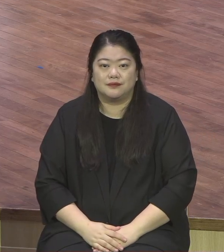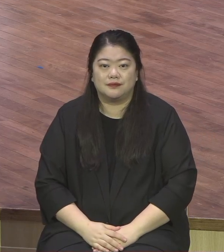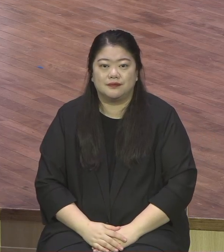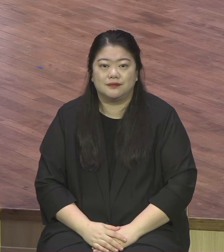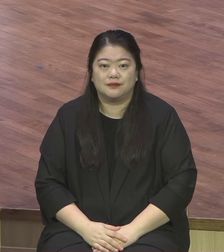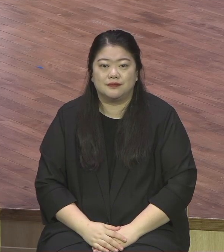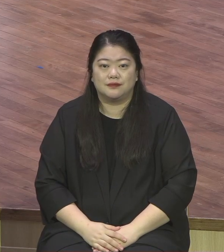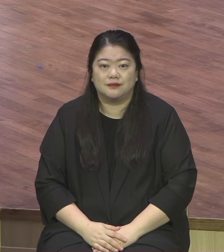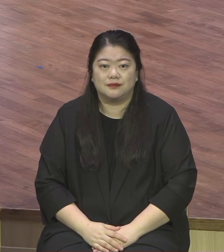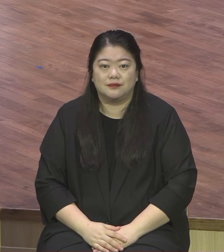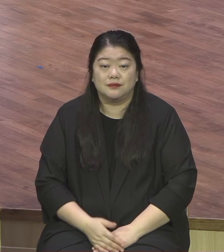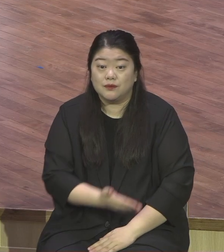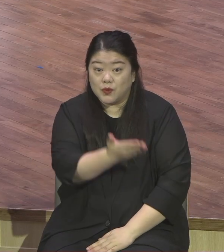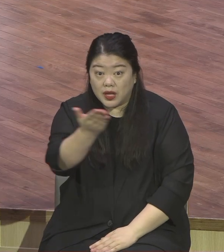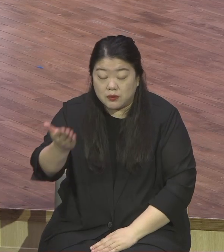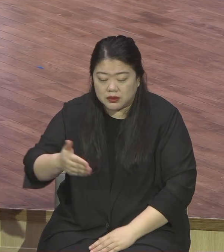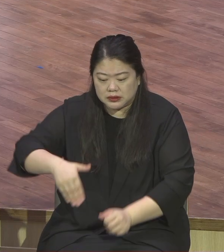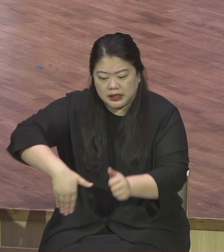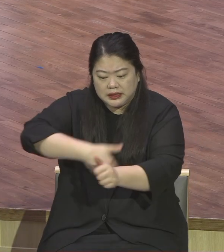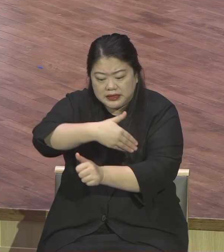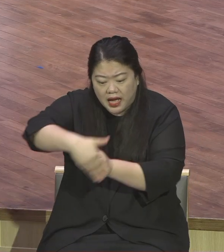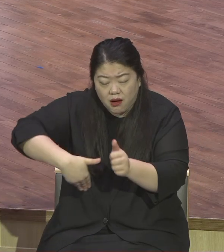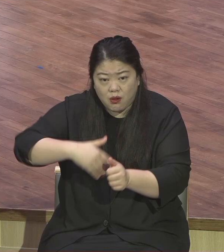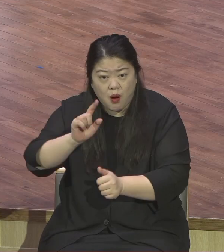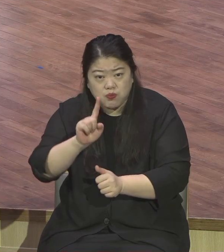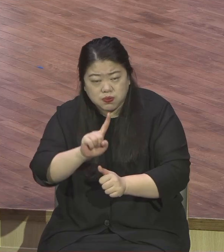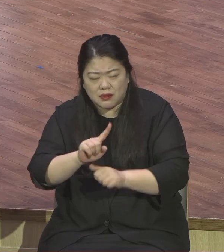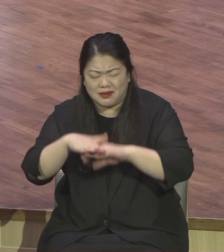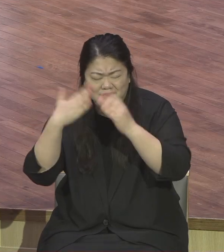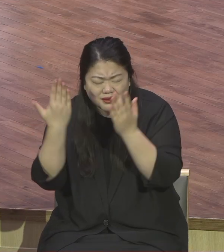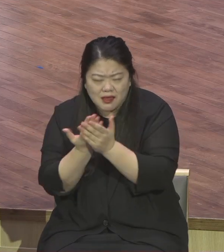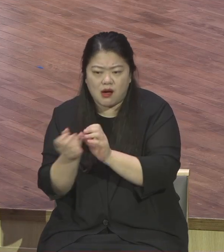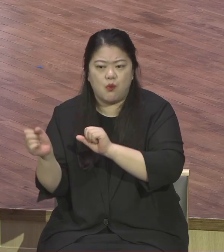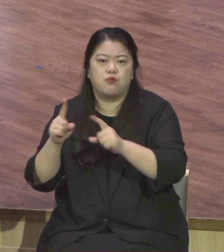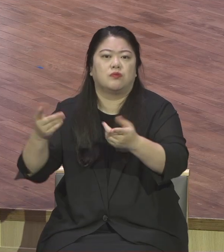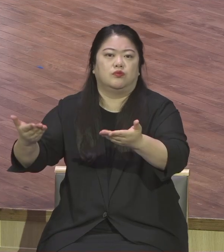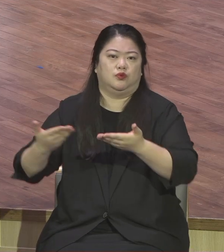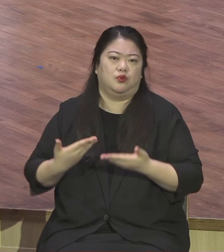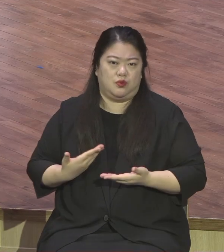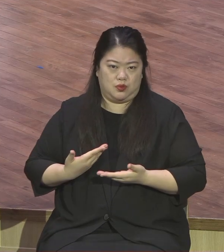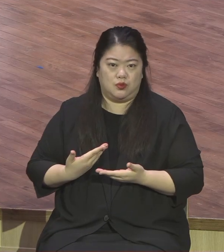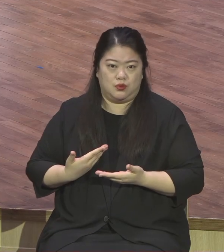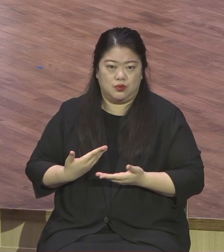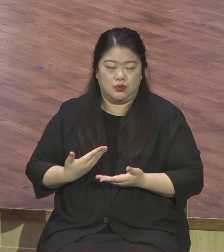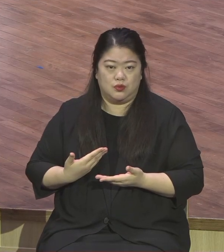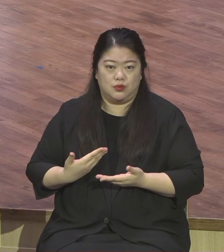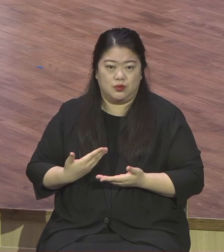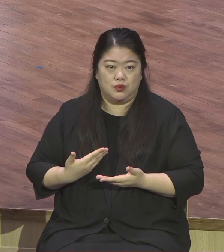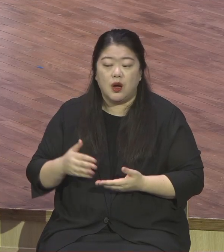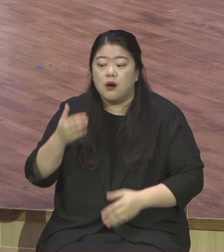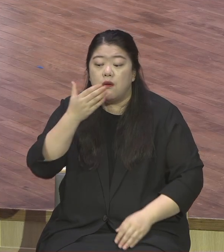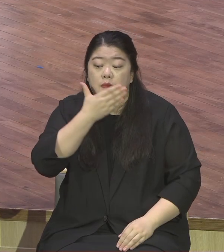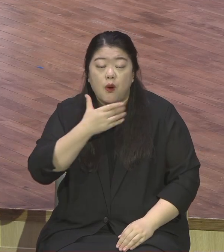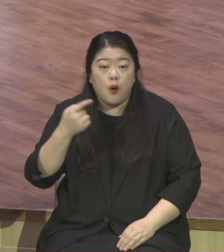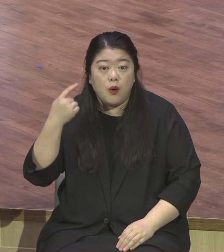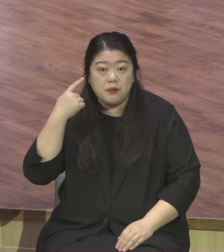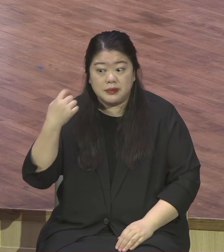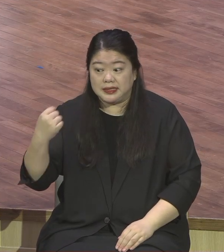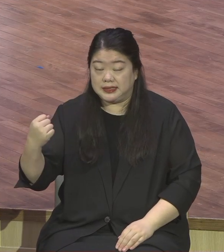회복시키시는 지저스 이 예수님 이 복음의 힘 능력을 여러분이 체험을